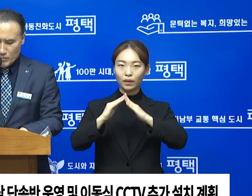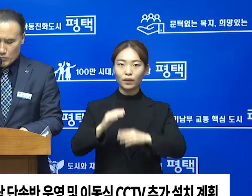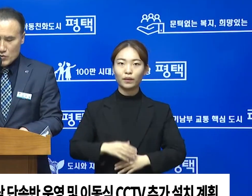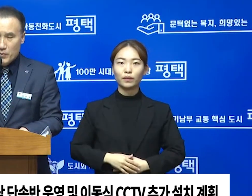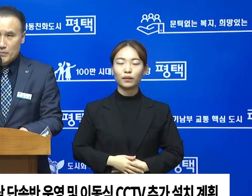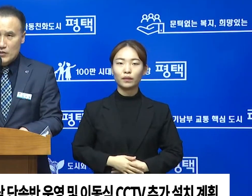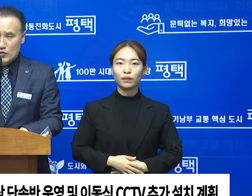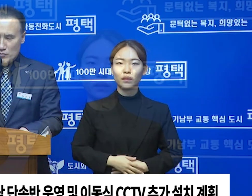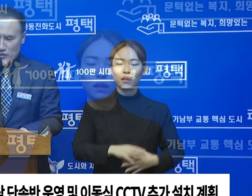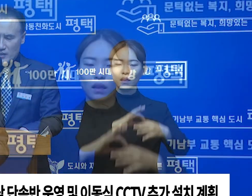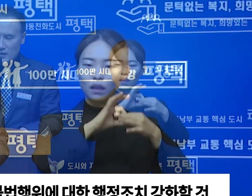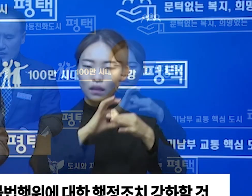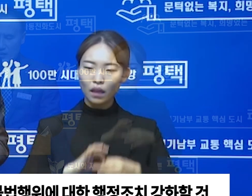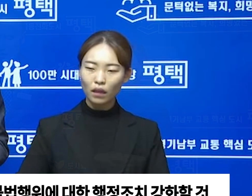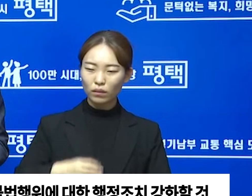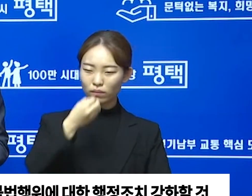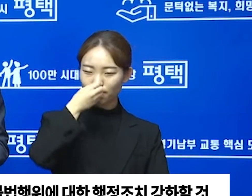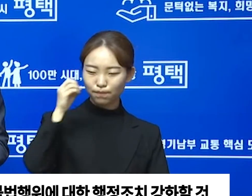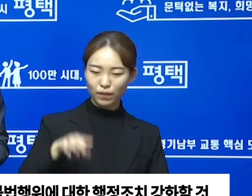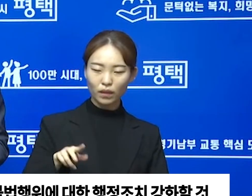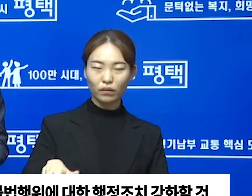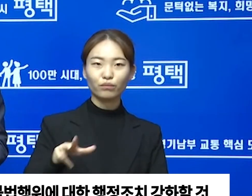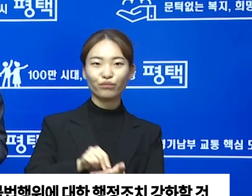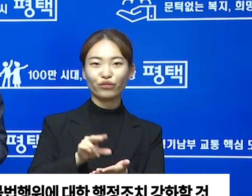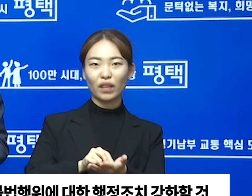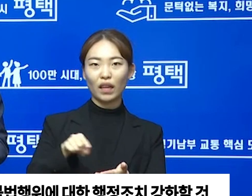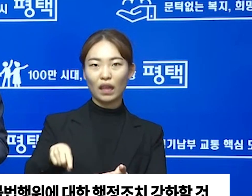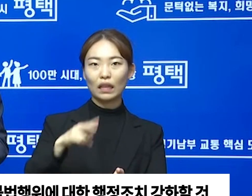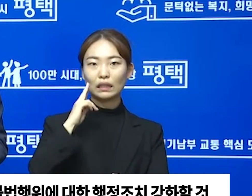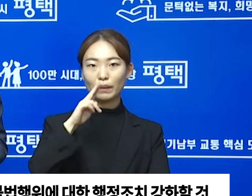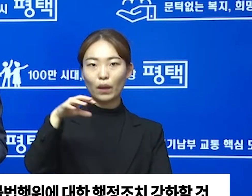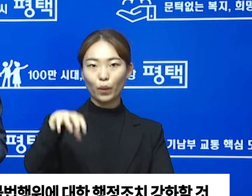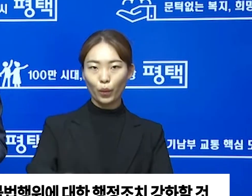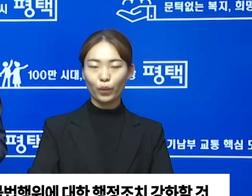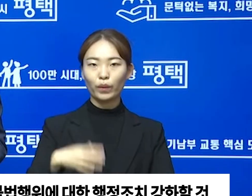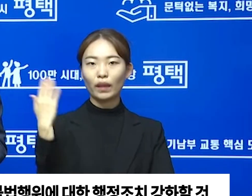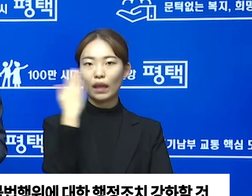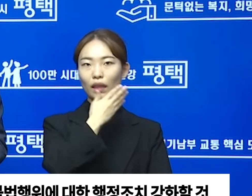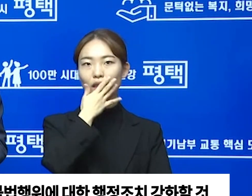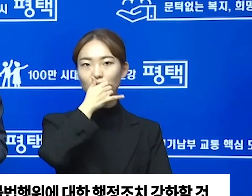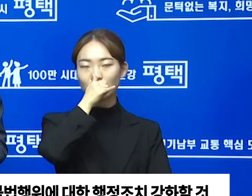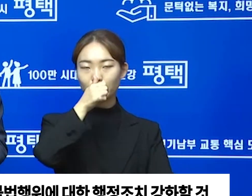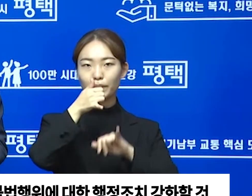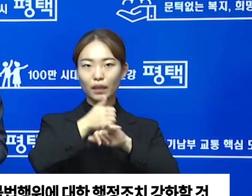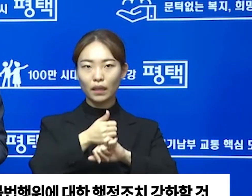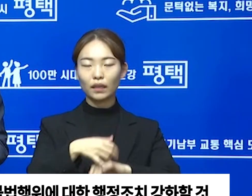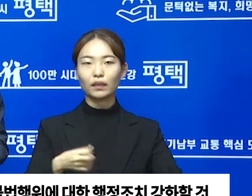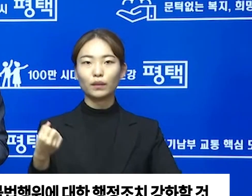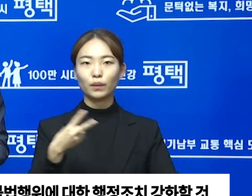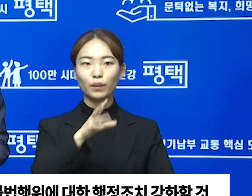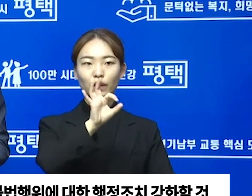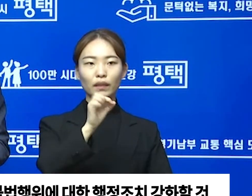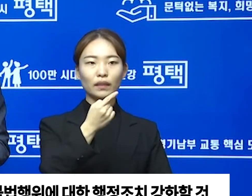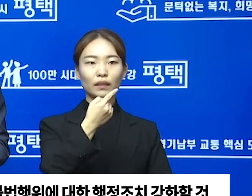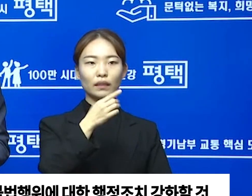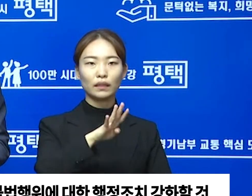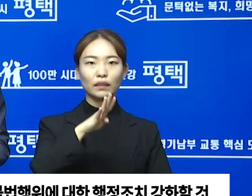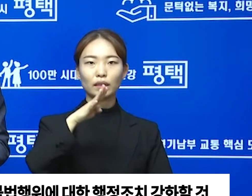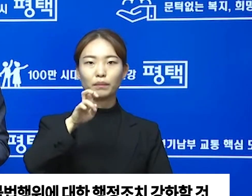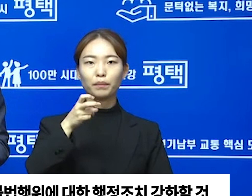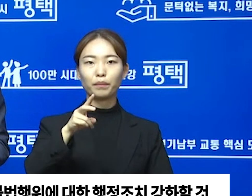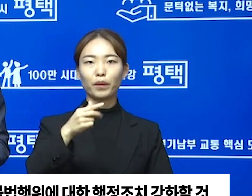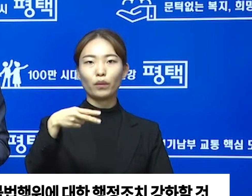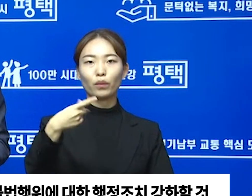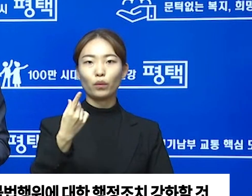강화하겠다고 전했습니다. 끝으로 하천을 이용하는 시민들의 안전 확보 및 수지로염 예방과 하천 미관을